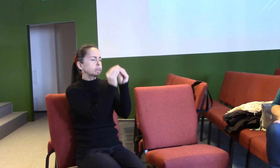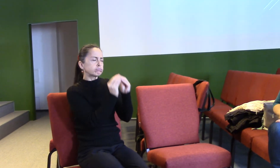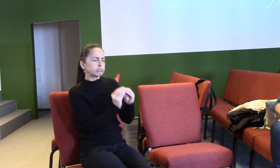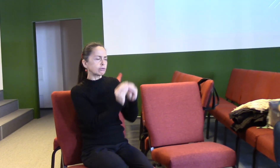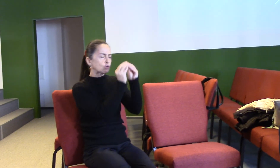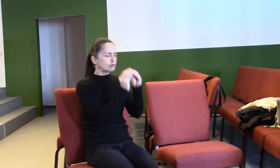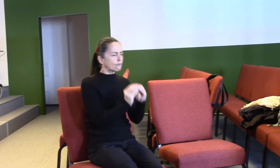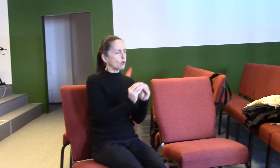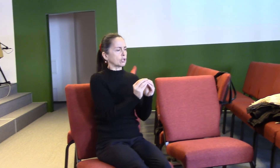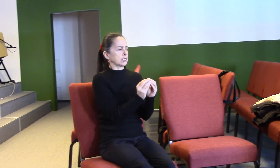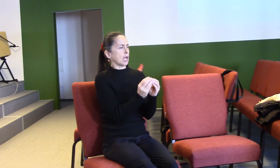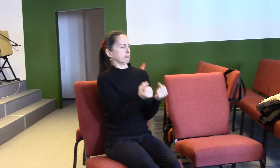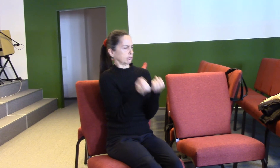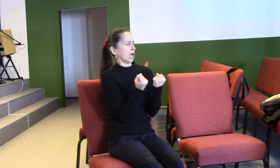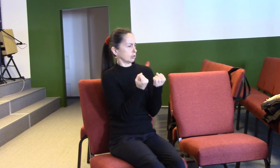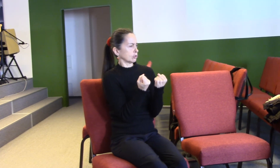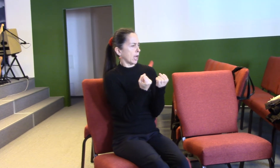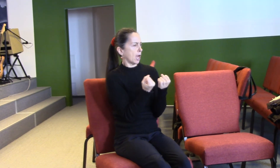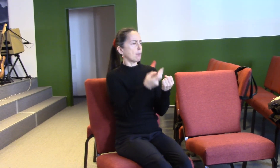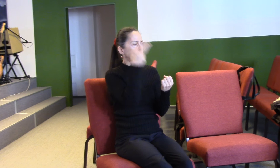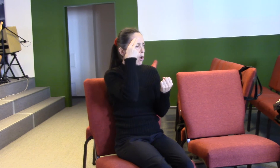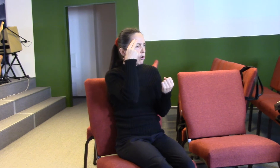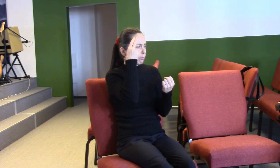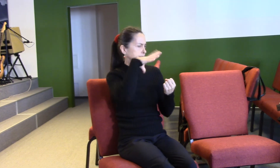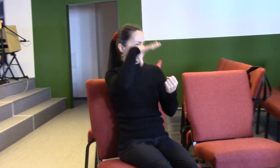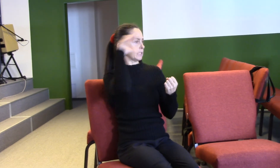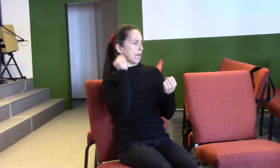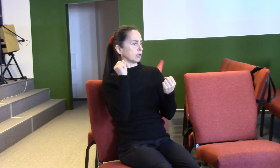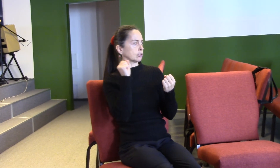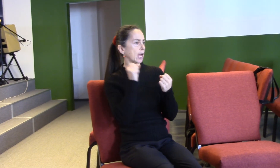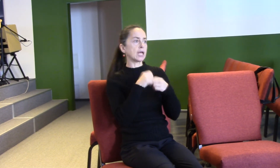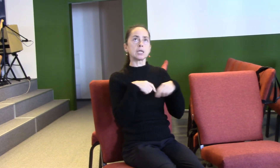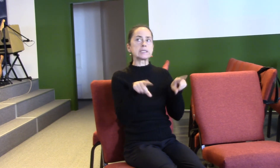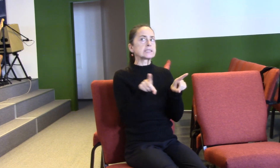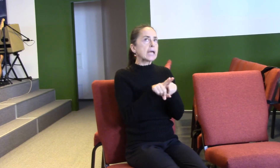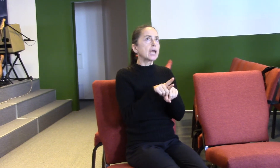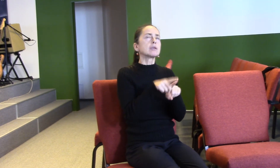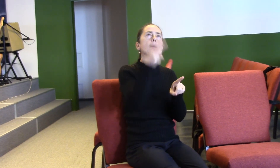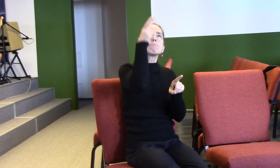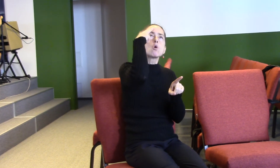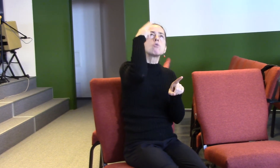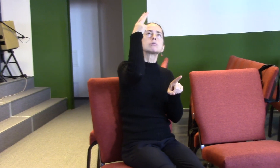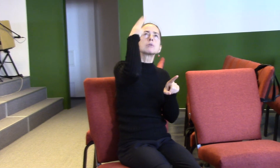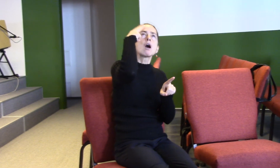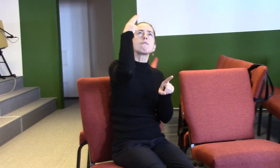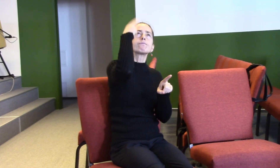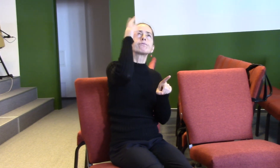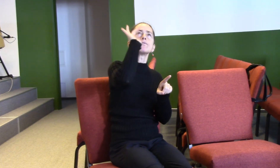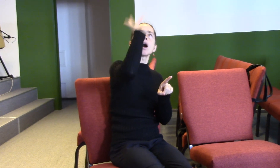A Bůh, poznávání Boha, je úkol na celou věčnost, jak